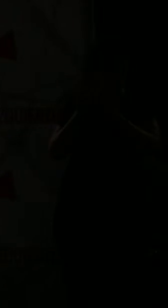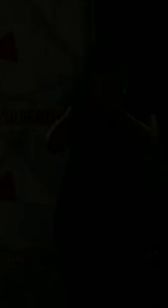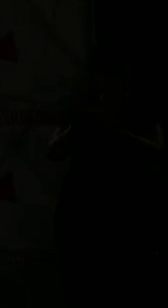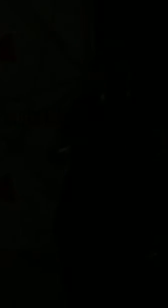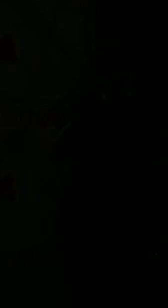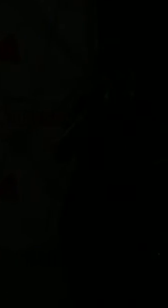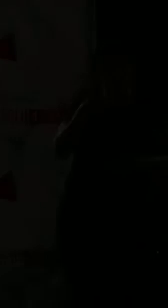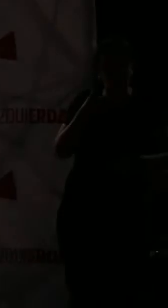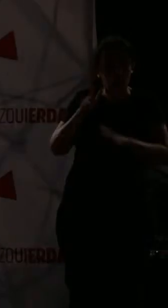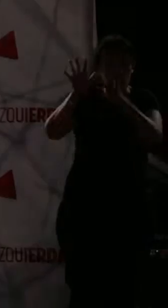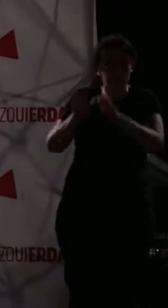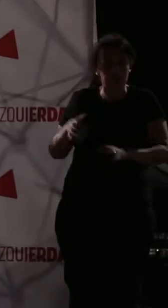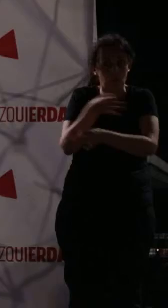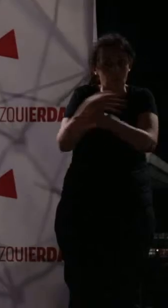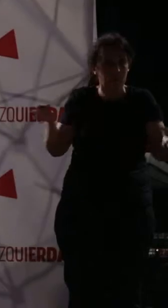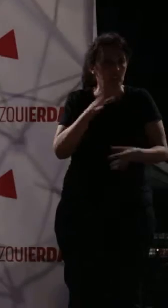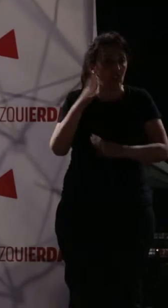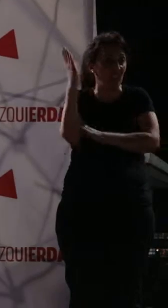Y los hemos conocido. ¿Y sabéis por qué?